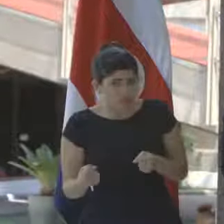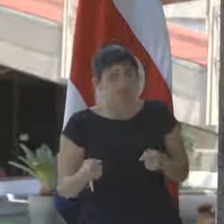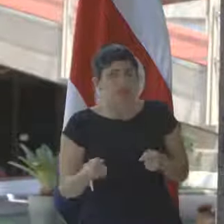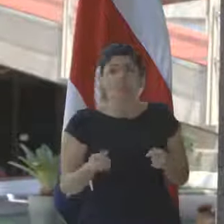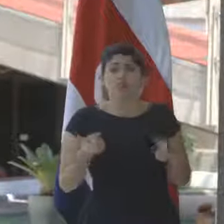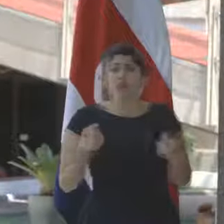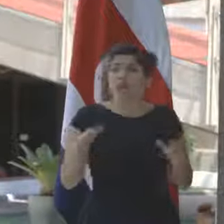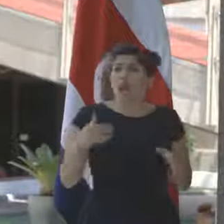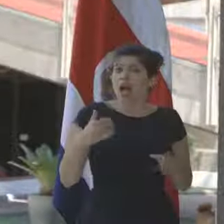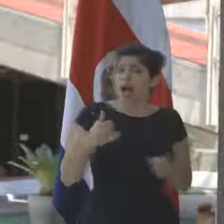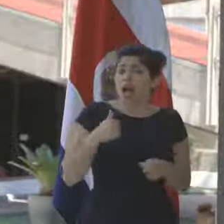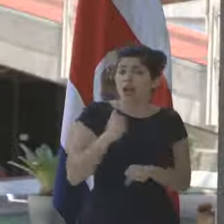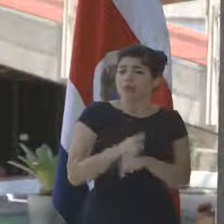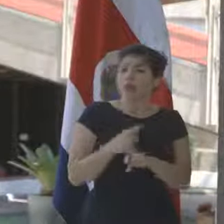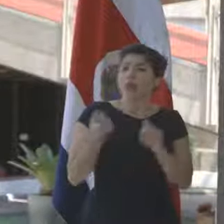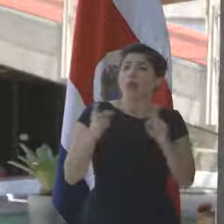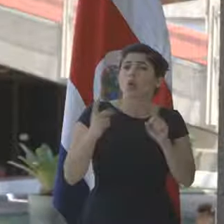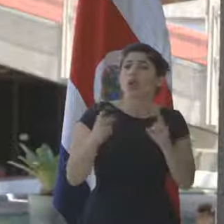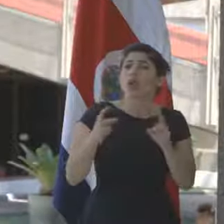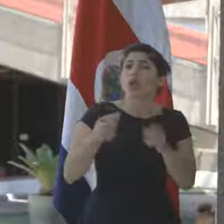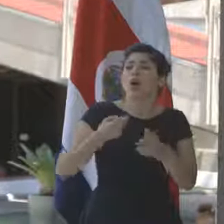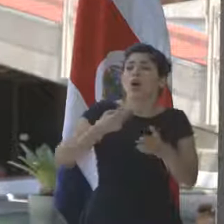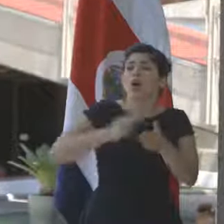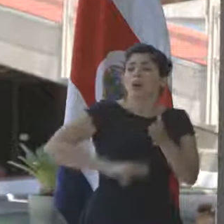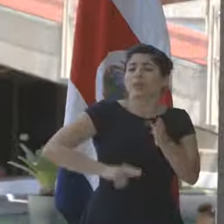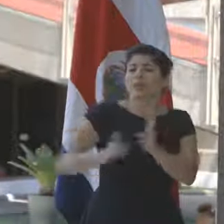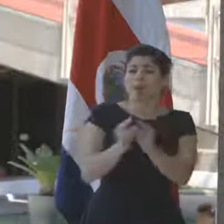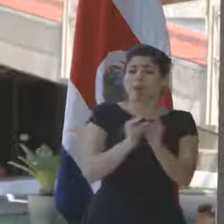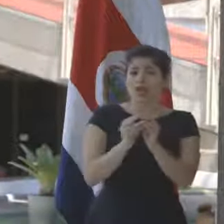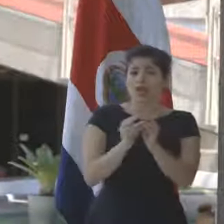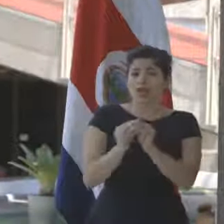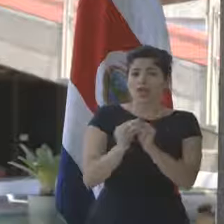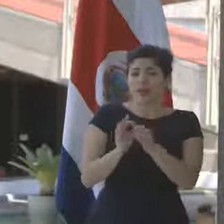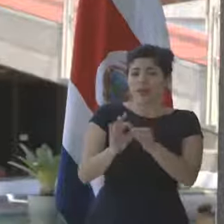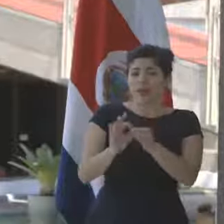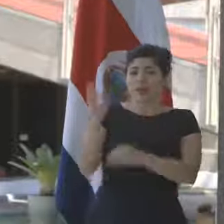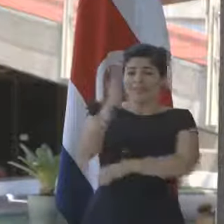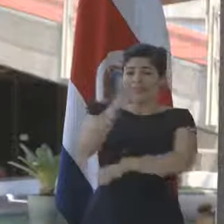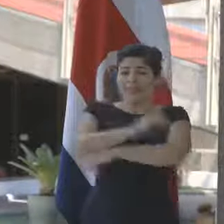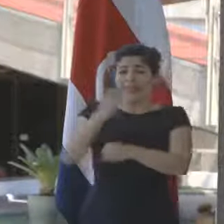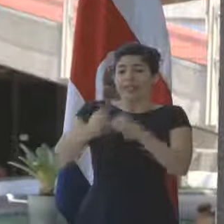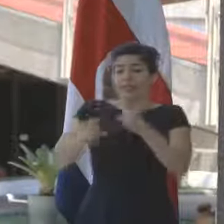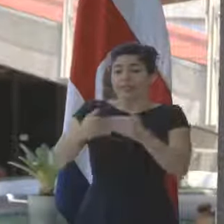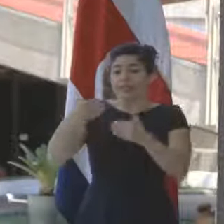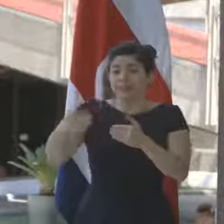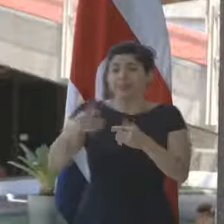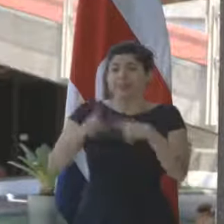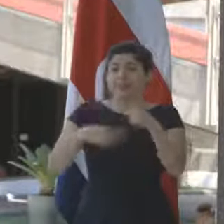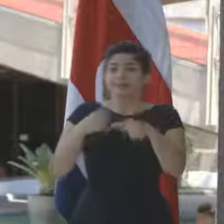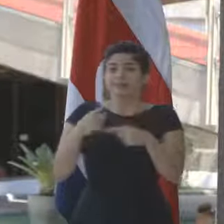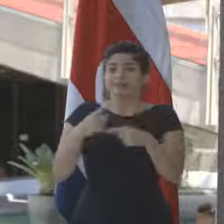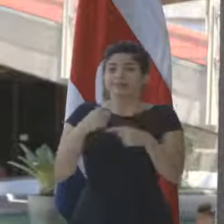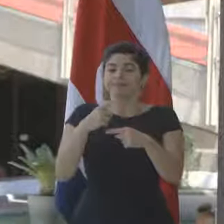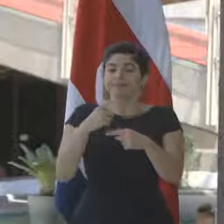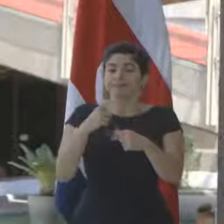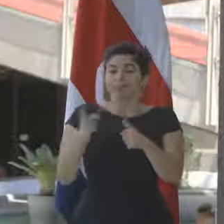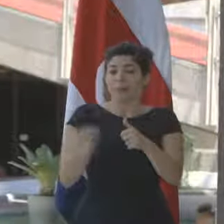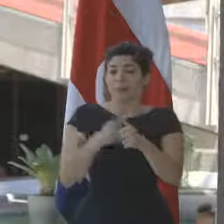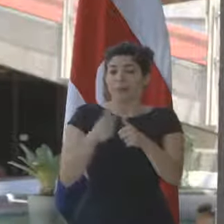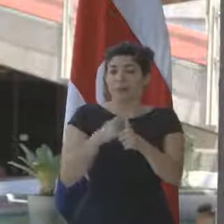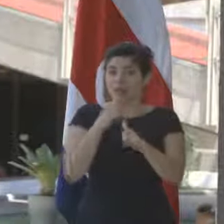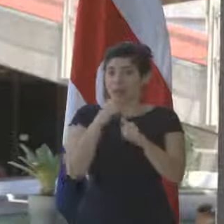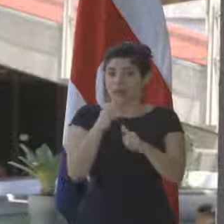establecido cuál va a ser la convención colectiva conforme a la fecha de vencimiento que se va a denunciar primeramente?